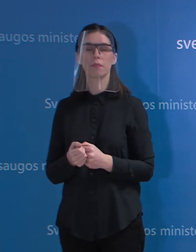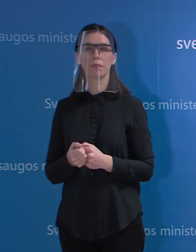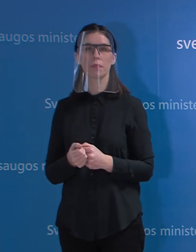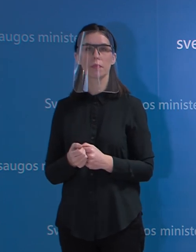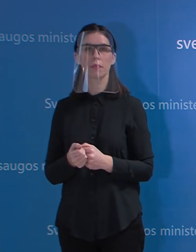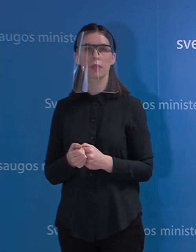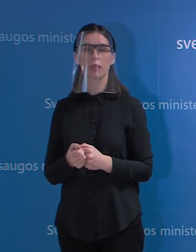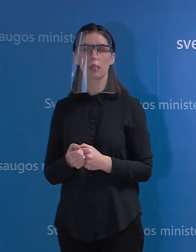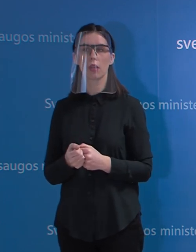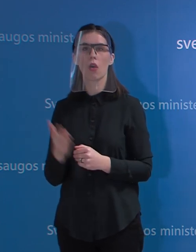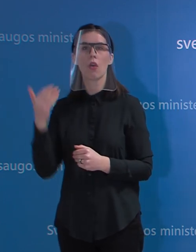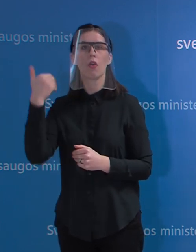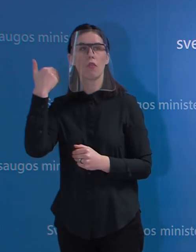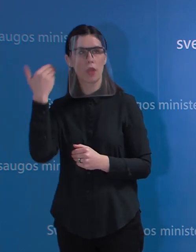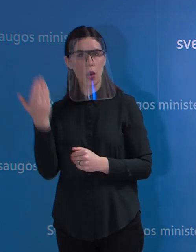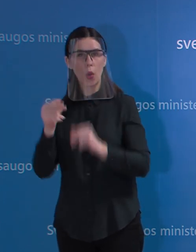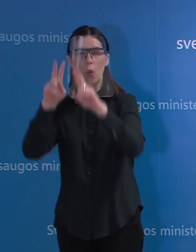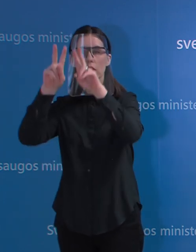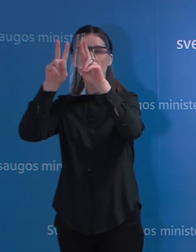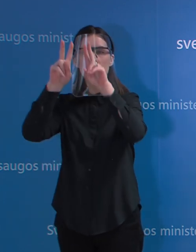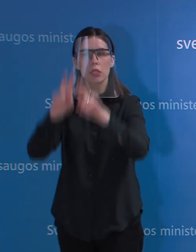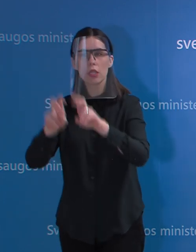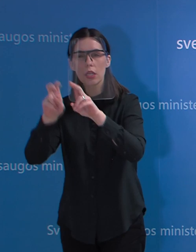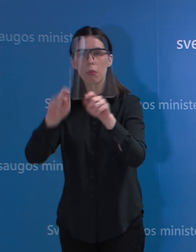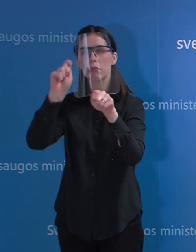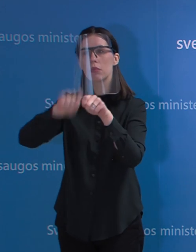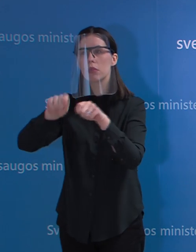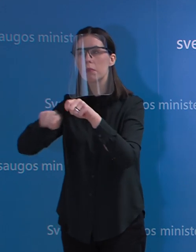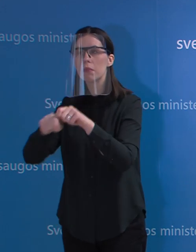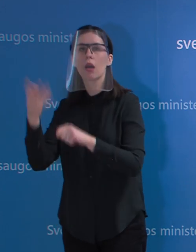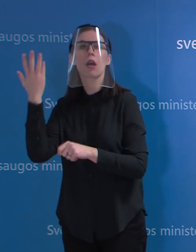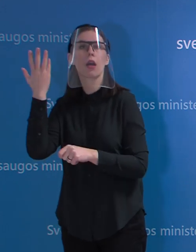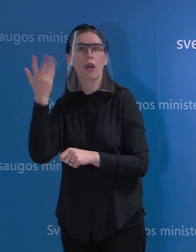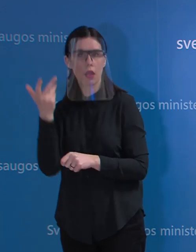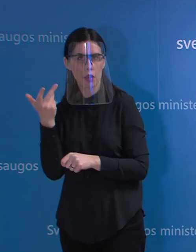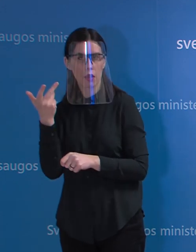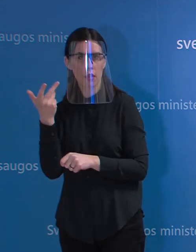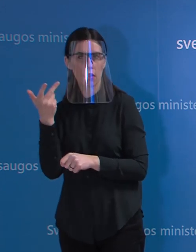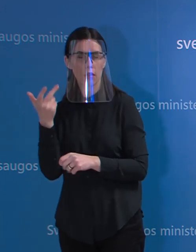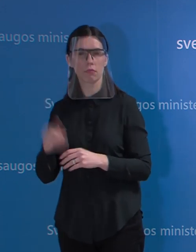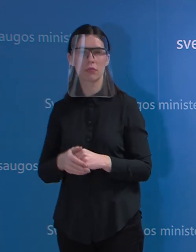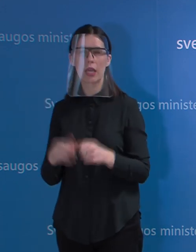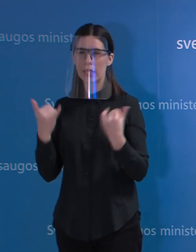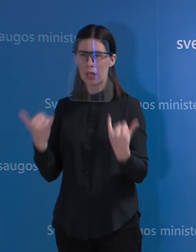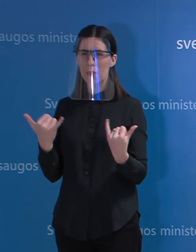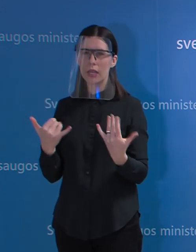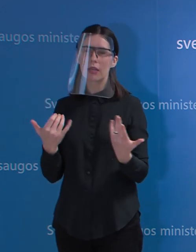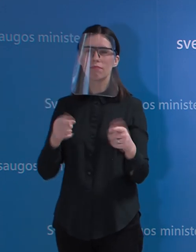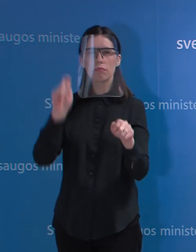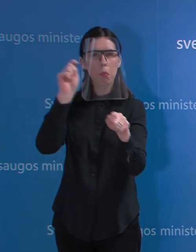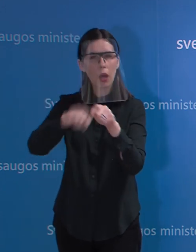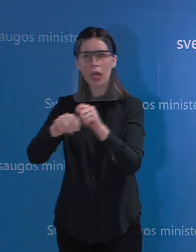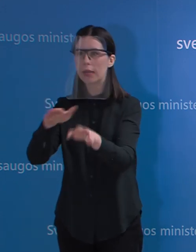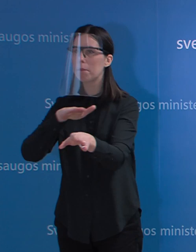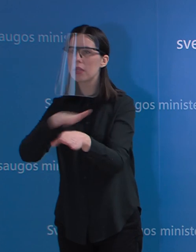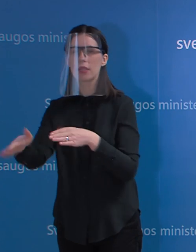pirmiausiai atliekami ten, kur labiausiai jų reikia. Ypatingai turint galvoje ribotą galimybę, na, juos atlikti